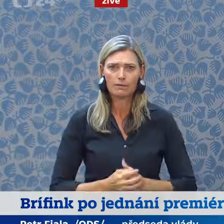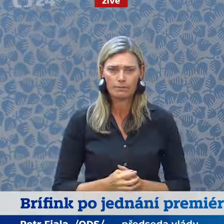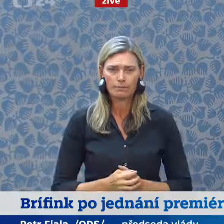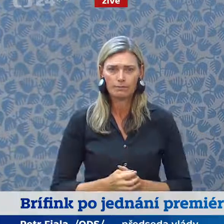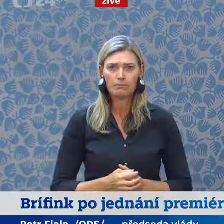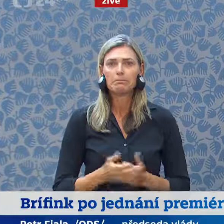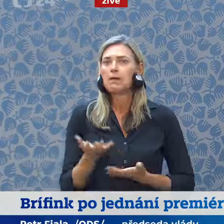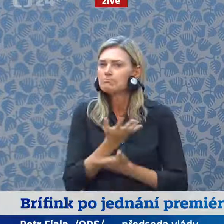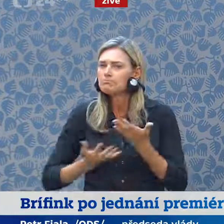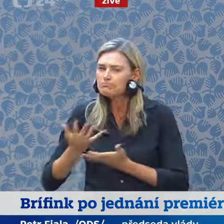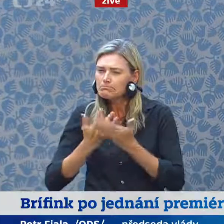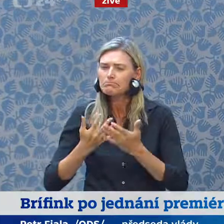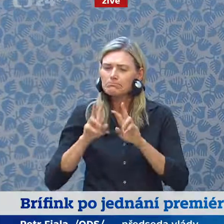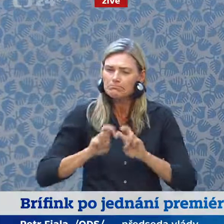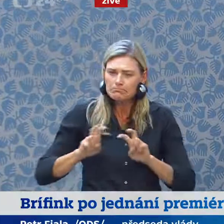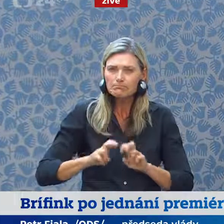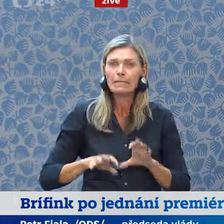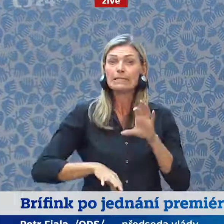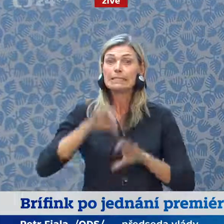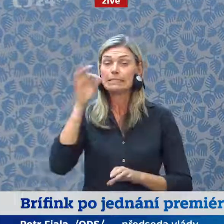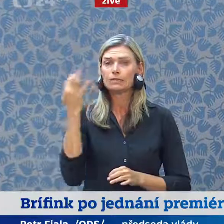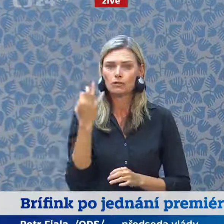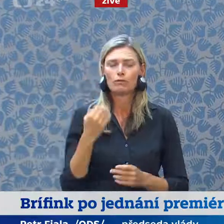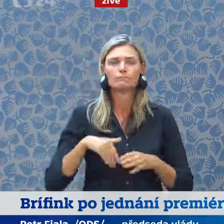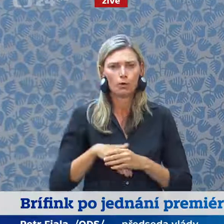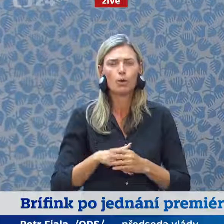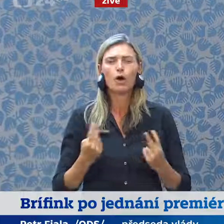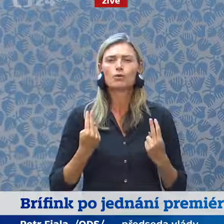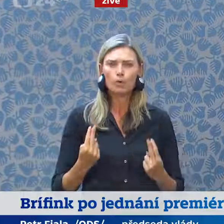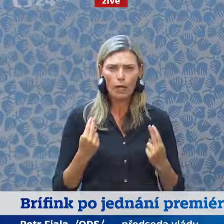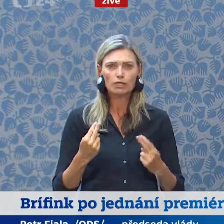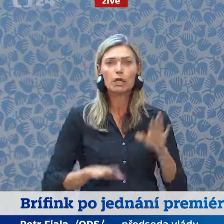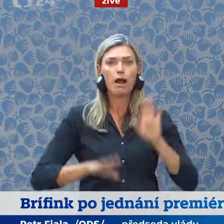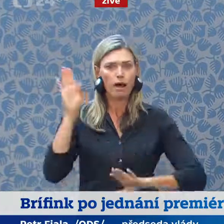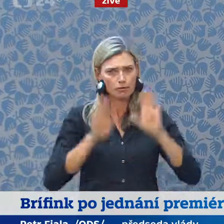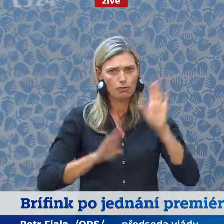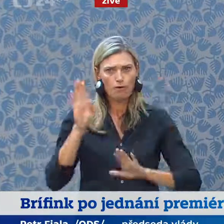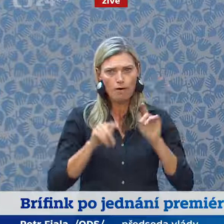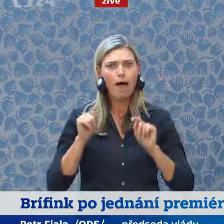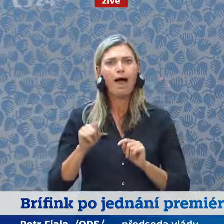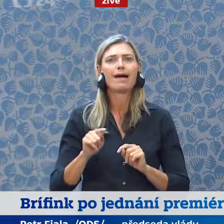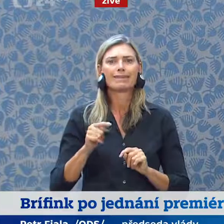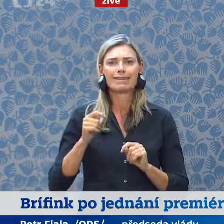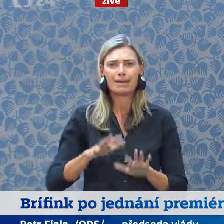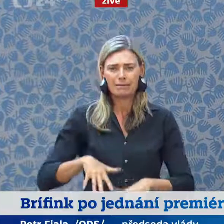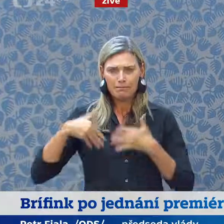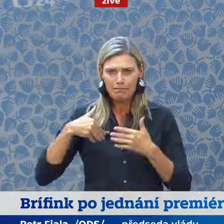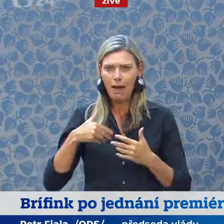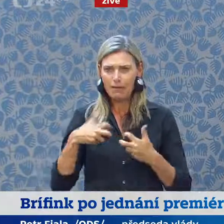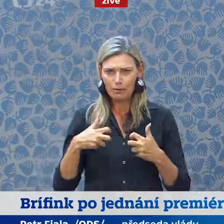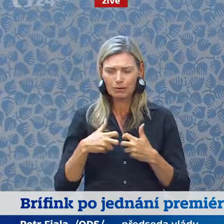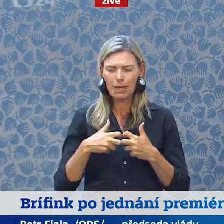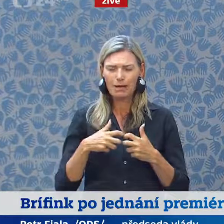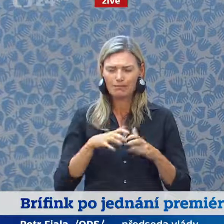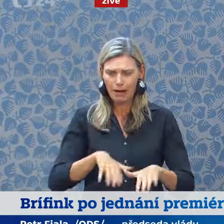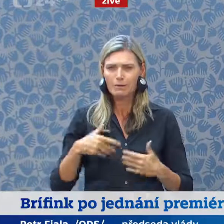Zjistili jsme zhodou okolností, že důležité hlasování Evropského parlamentu týkající se taxonomie, o tom